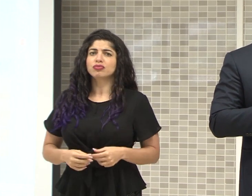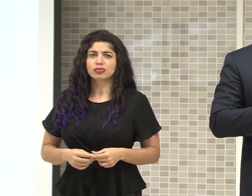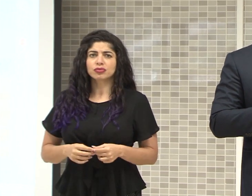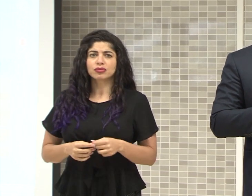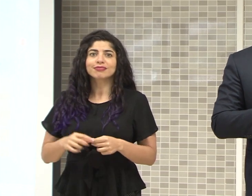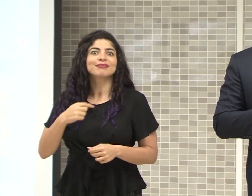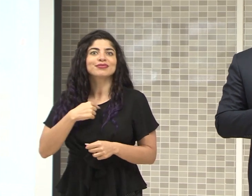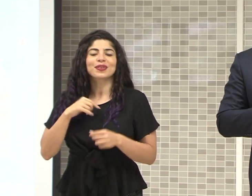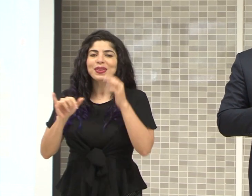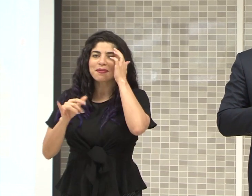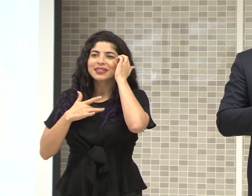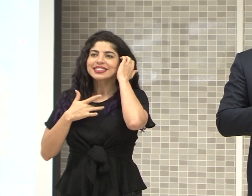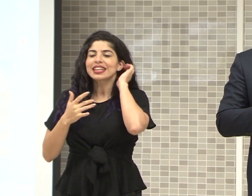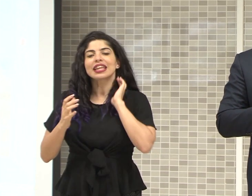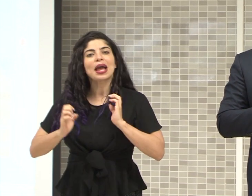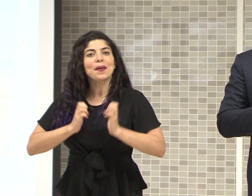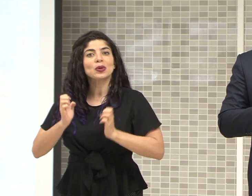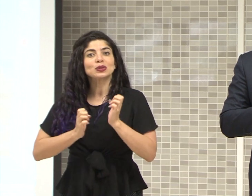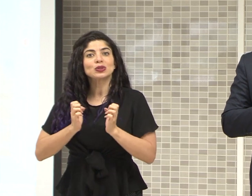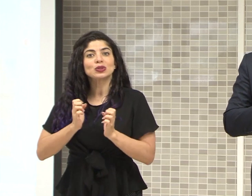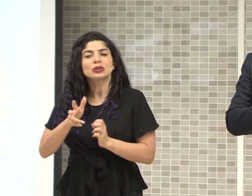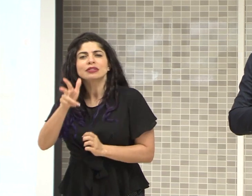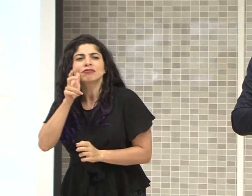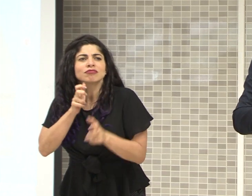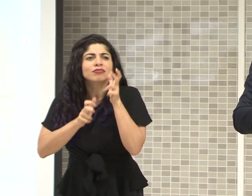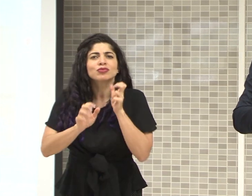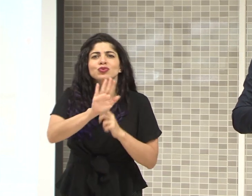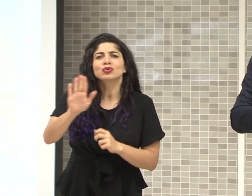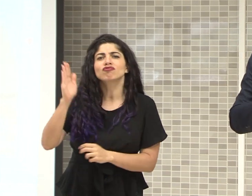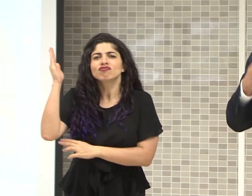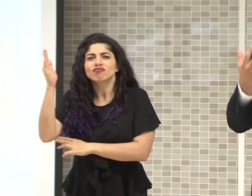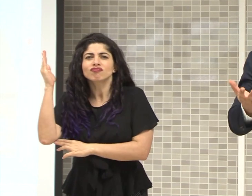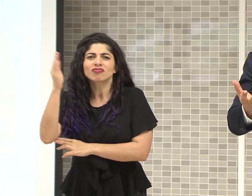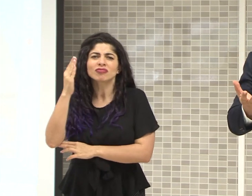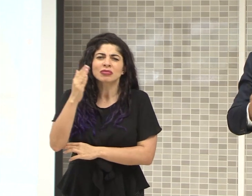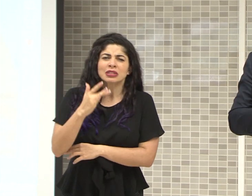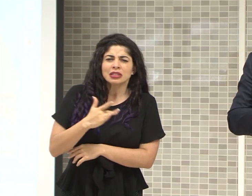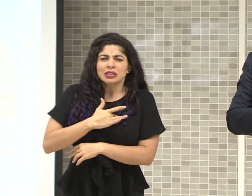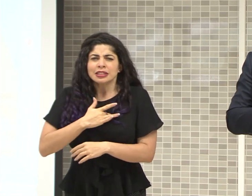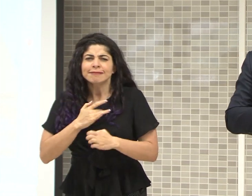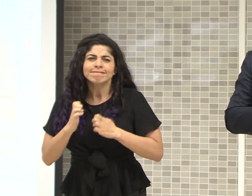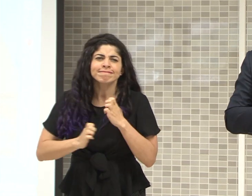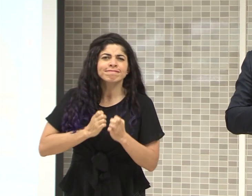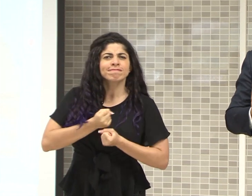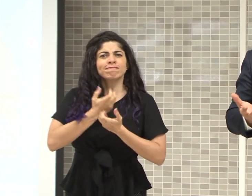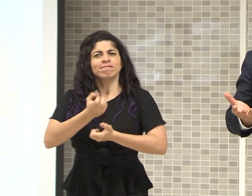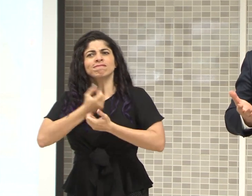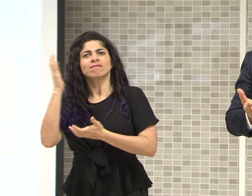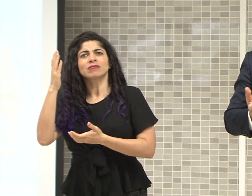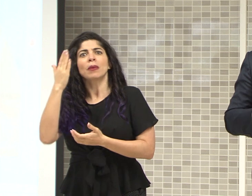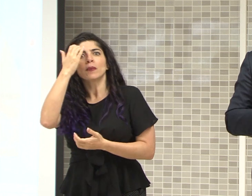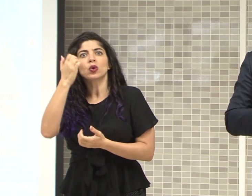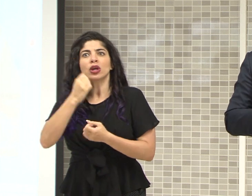Me emocionó también escuchar muchas de las intervenciones apasionadas, queriendo